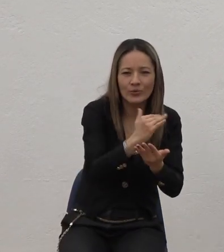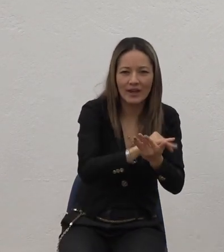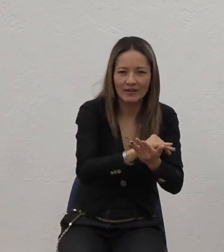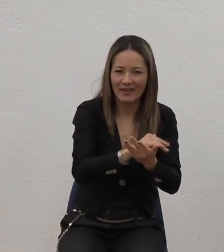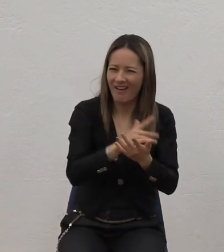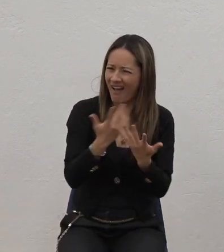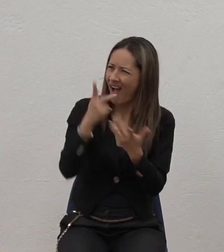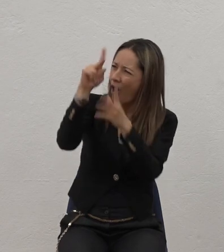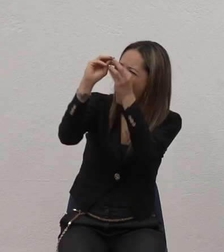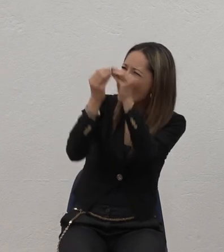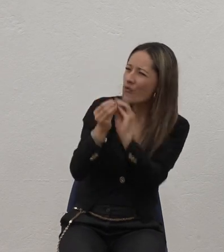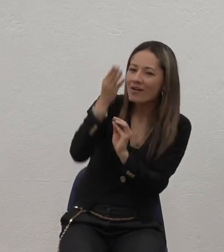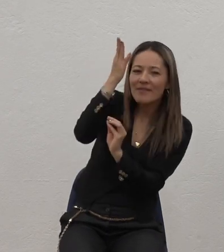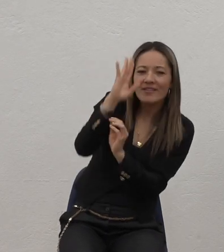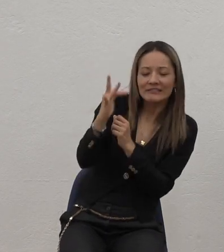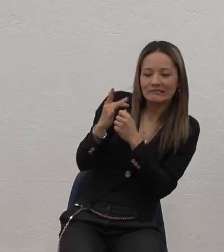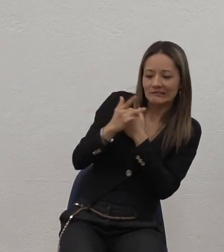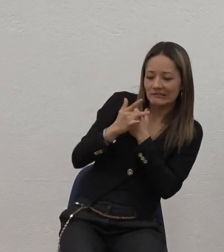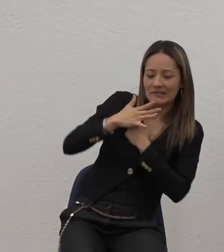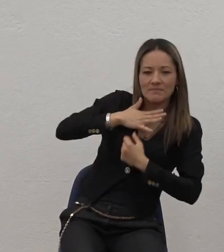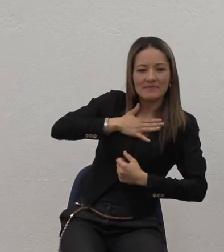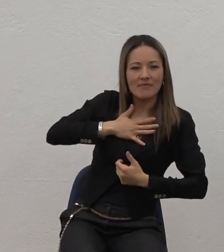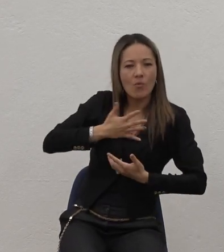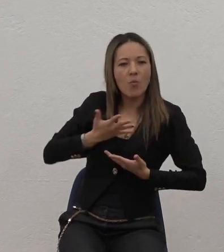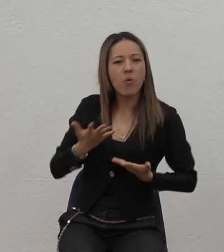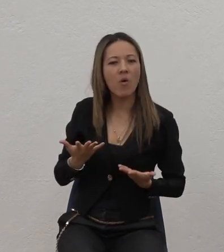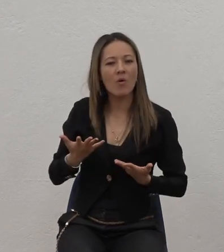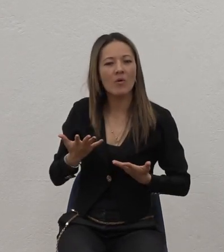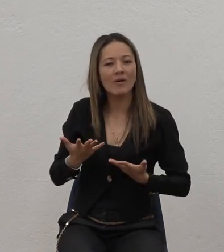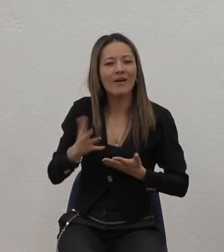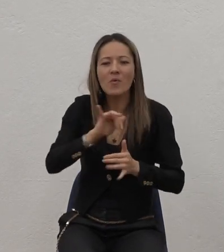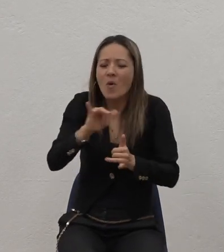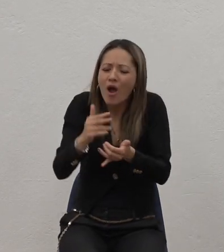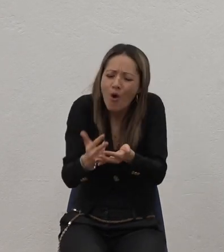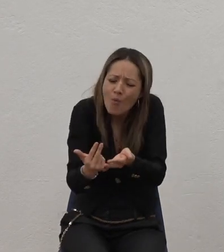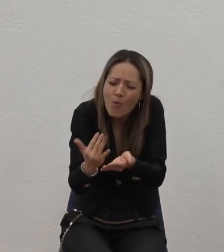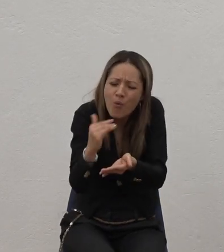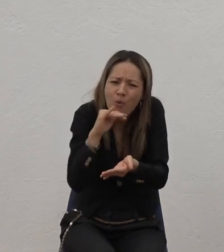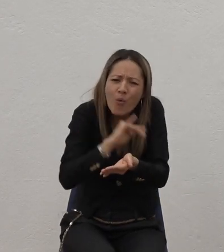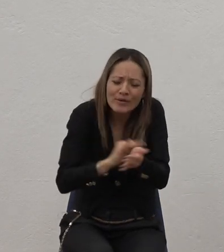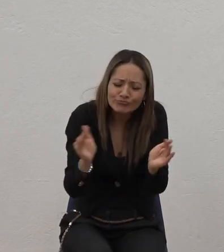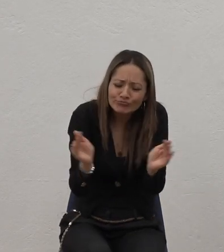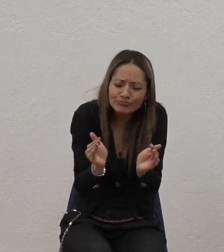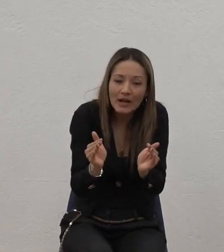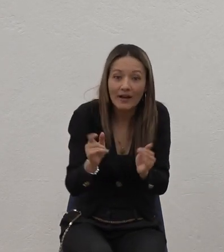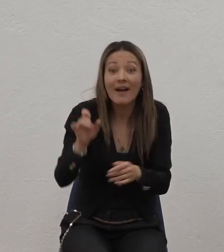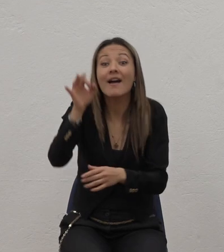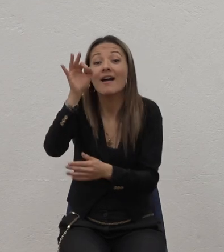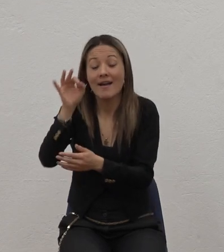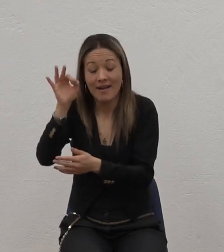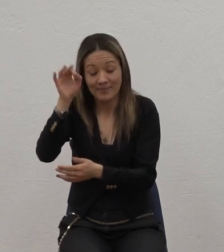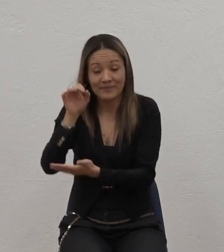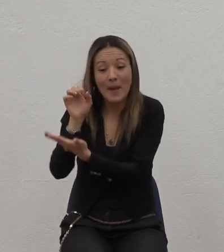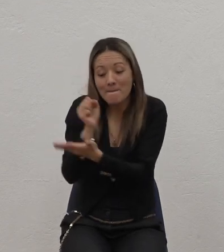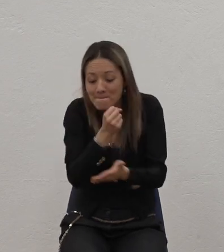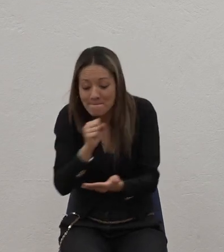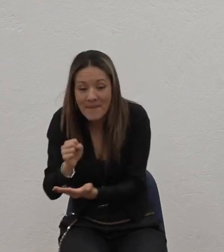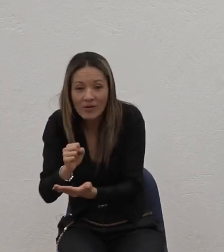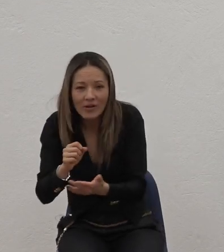usted Dios? ¿Cómo me estaba Tratando a mí? Como una ovejita El pastor Coge a las ovejitas Y las coge acá Las